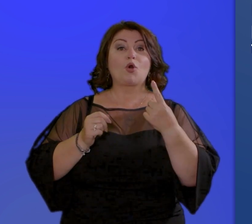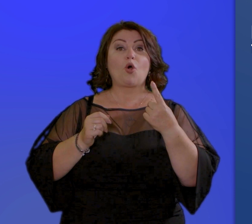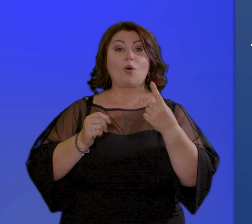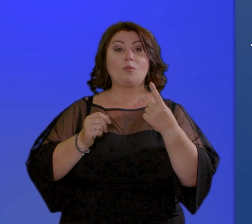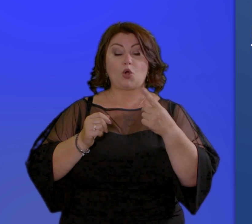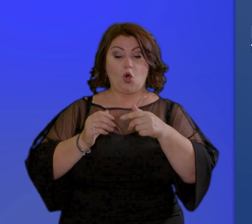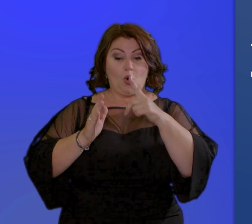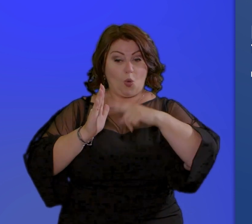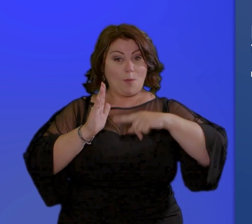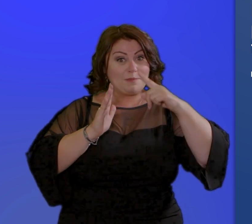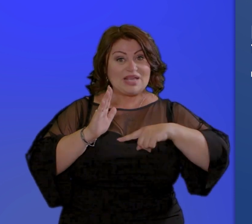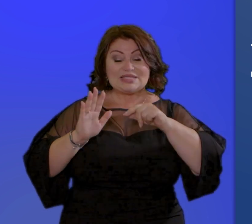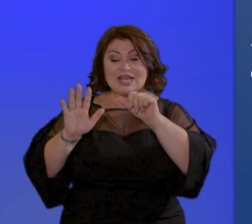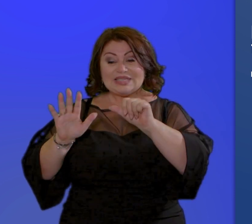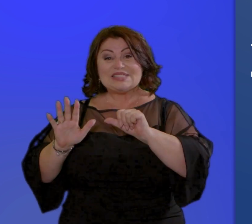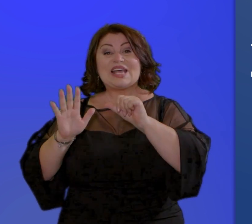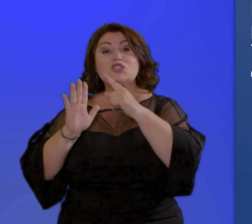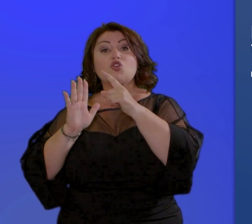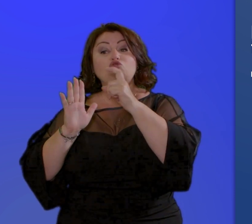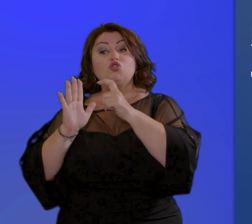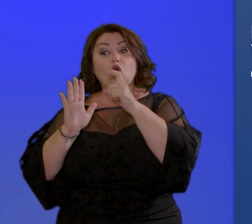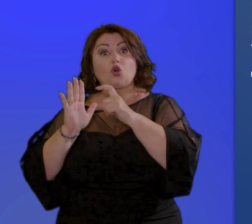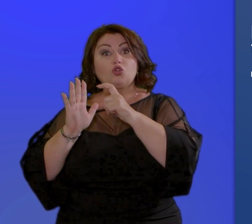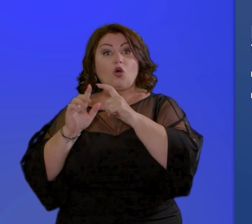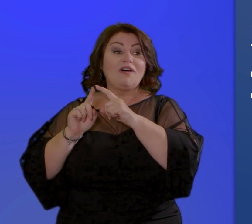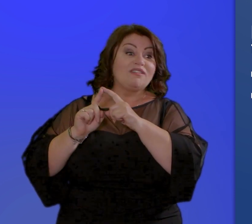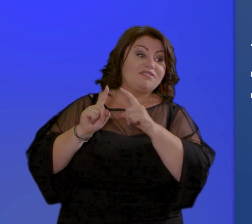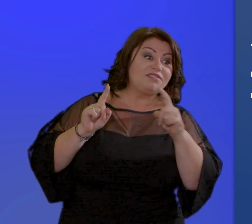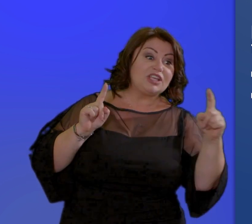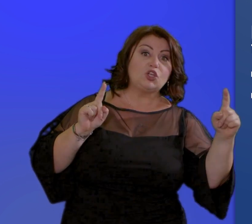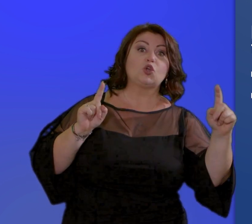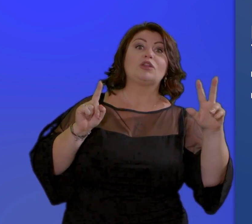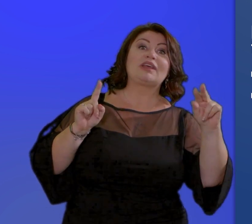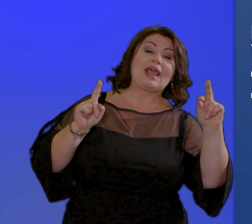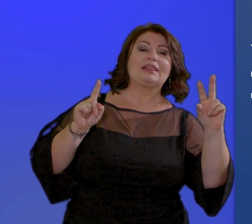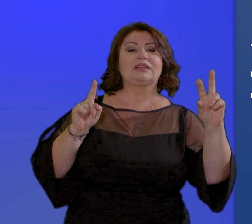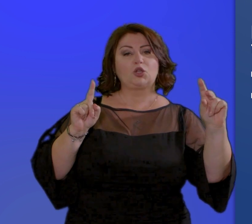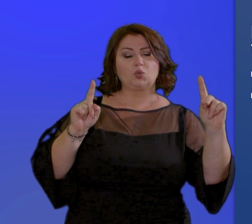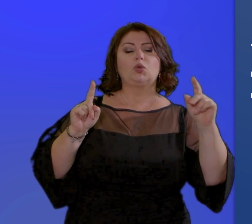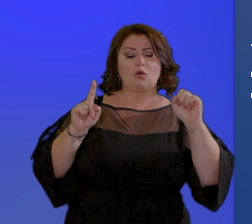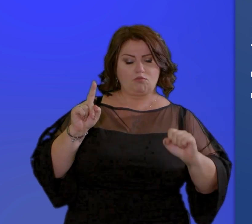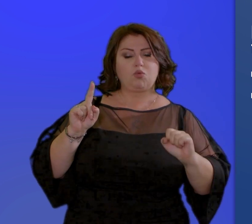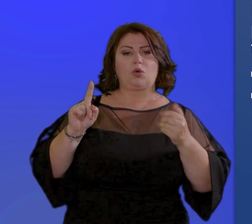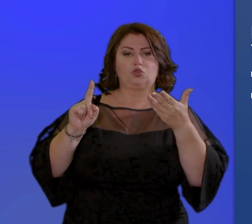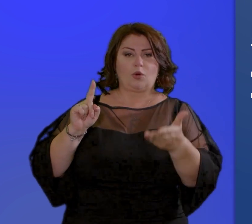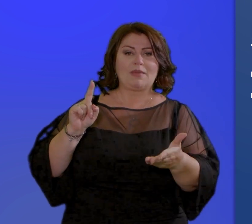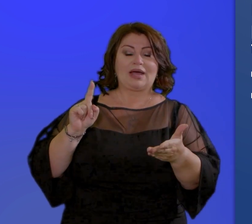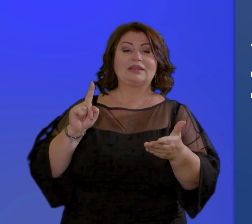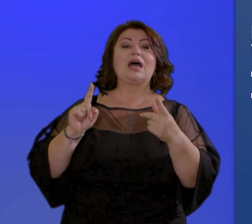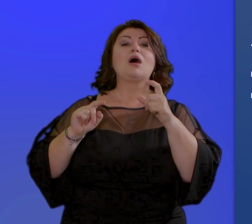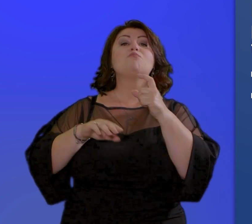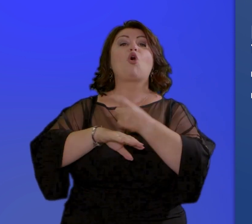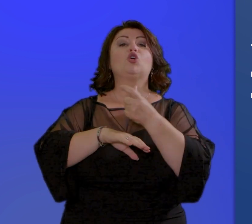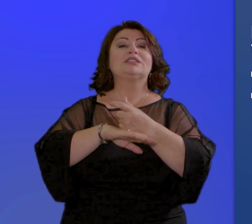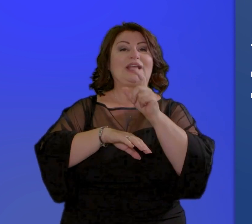dello stesso presso poste italiane in modalità telematica accedendo con speed al portale